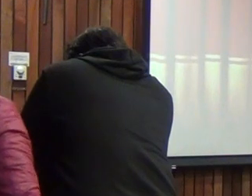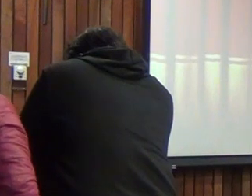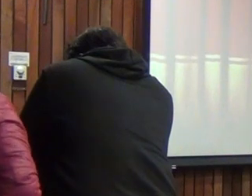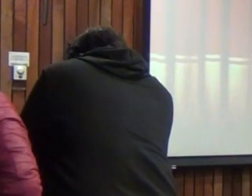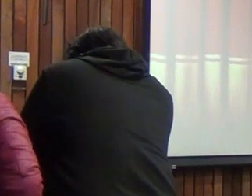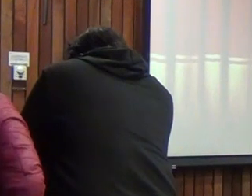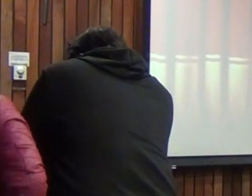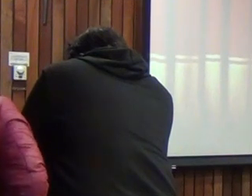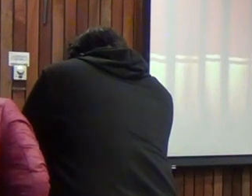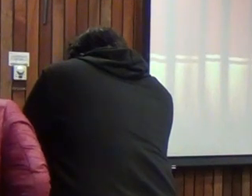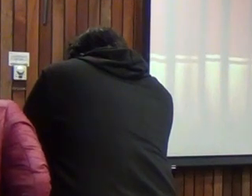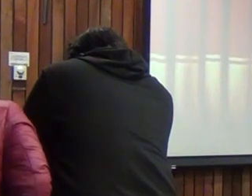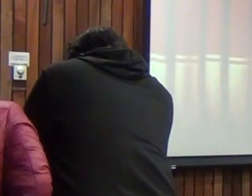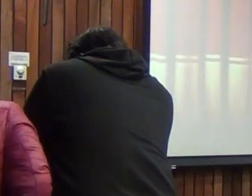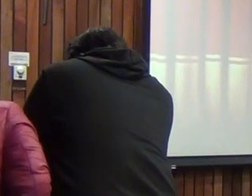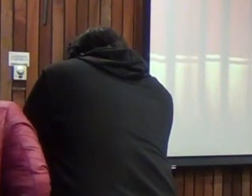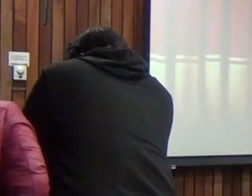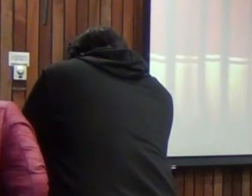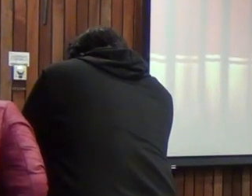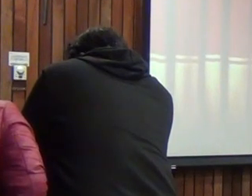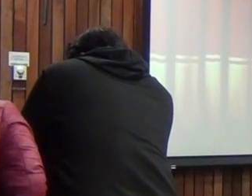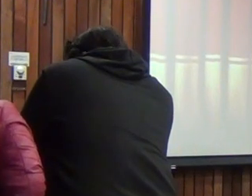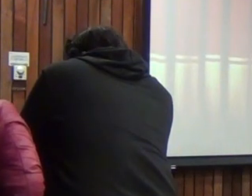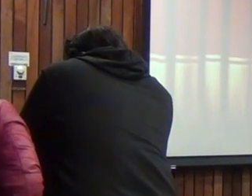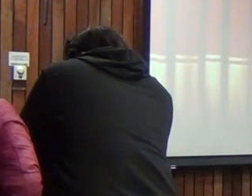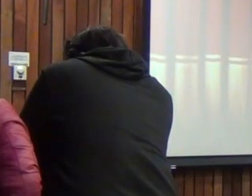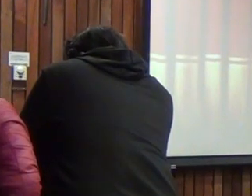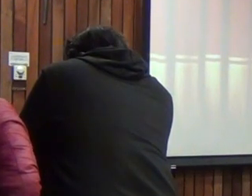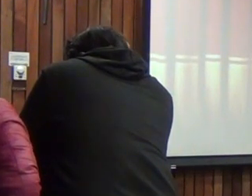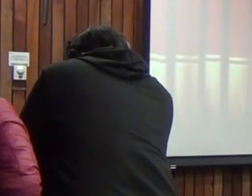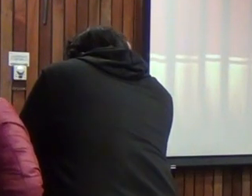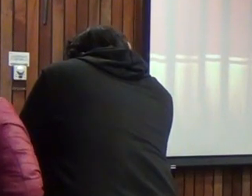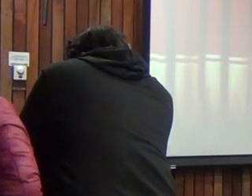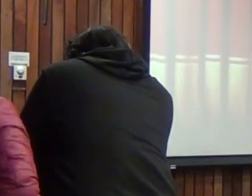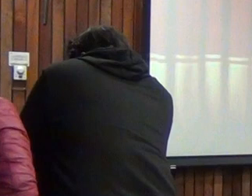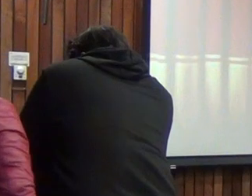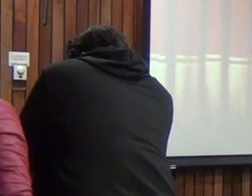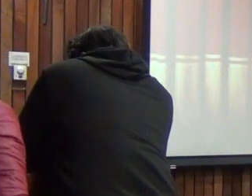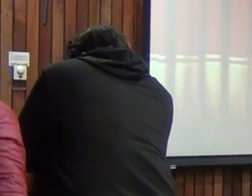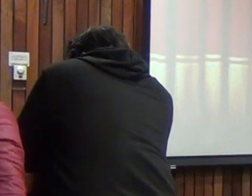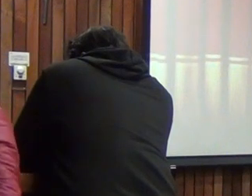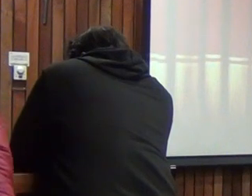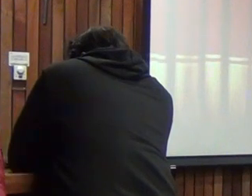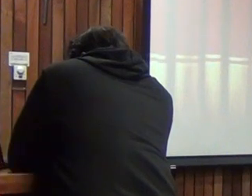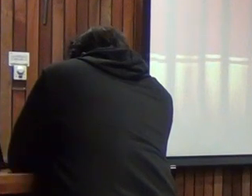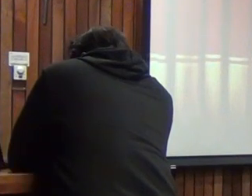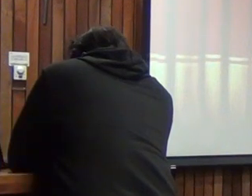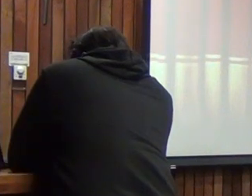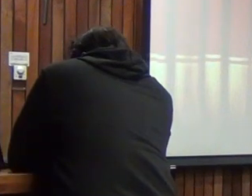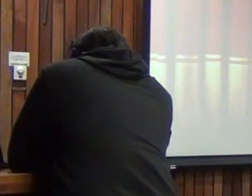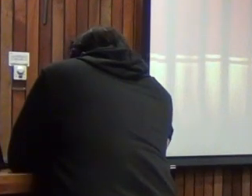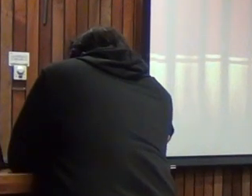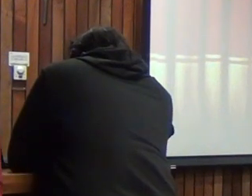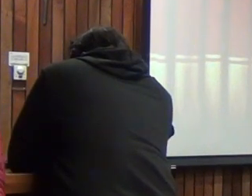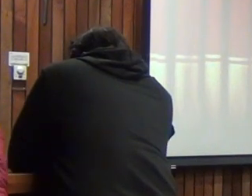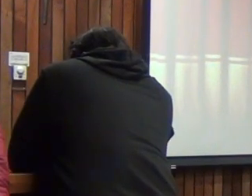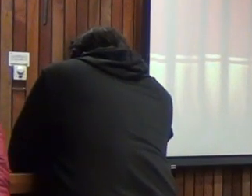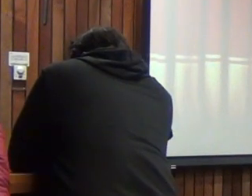este WIS 5 entonces no los incluimos dentro de los programas de integración escolar porque el ministerio